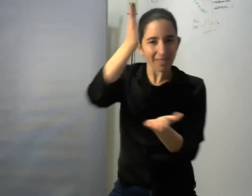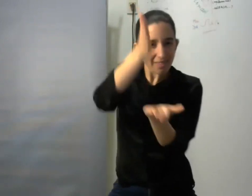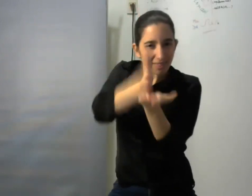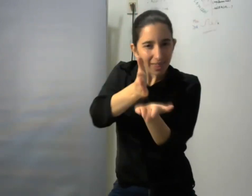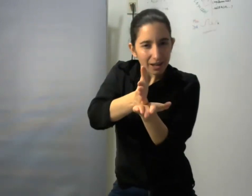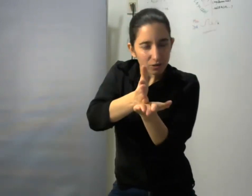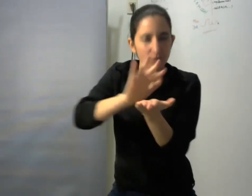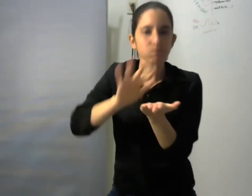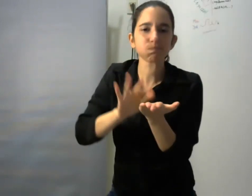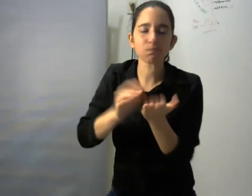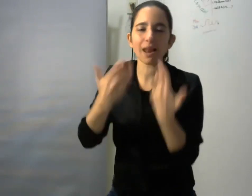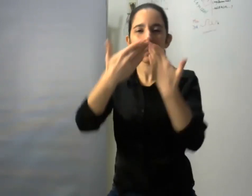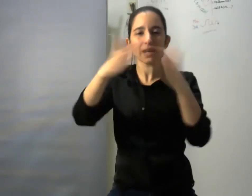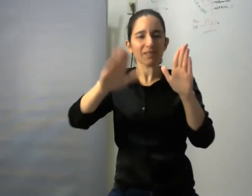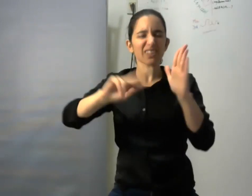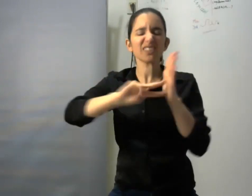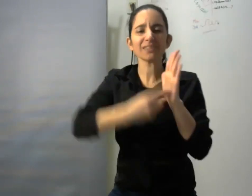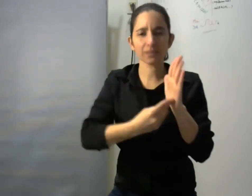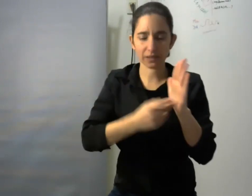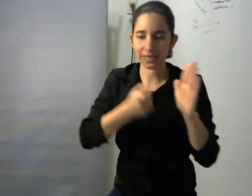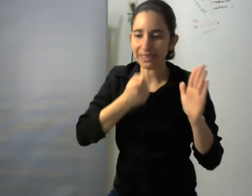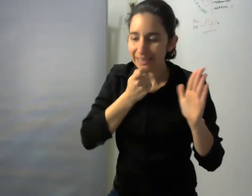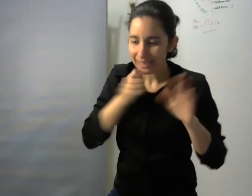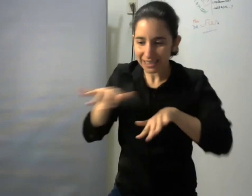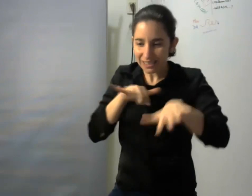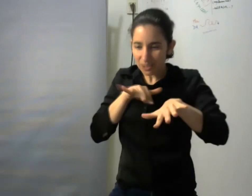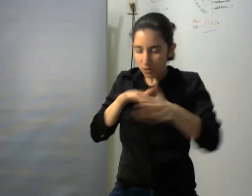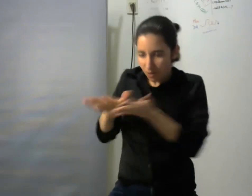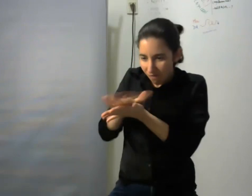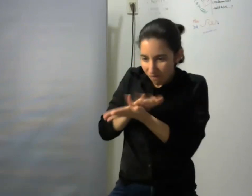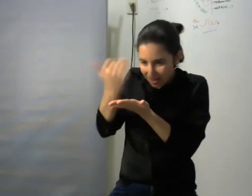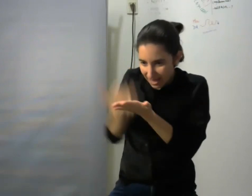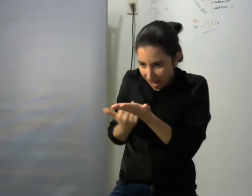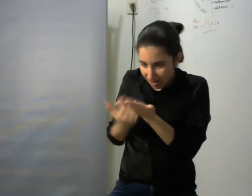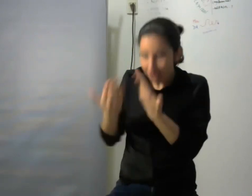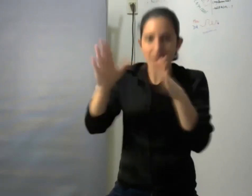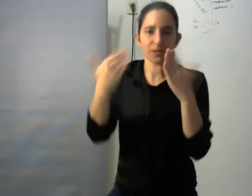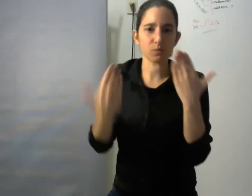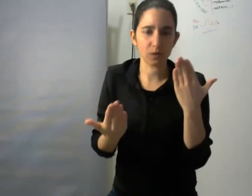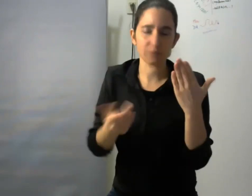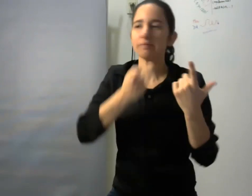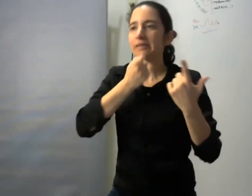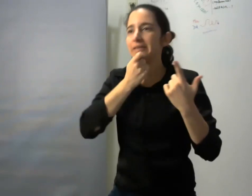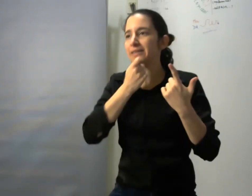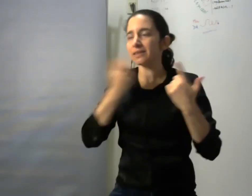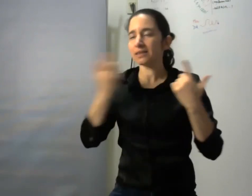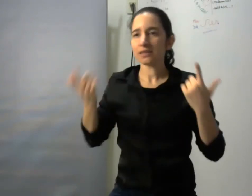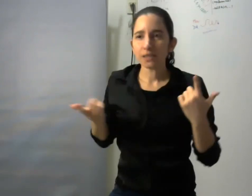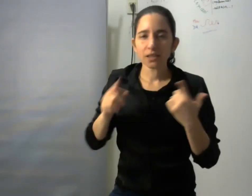ejercerla la igualdad solo tiene sentido si existen las bases esenciales para que haya un ejercicio